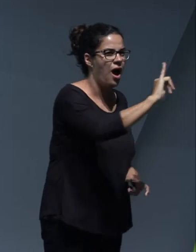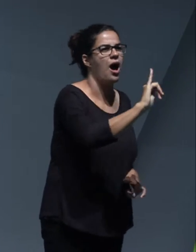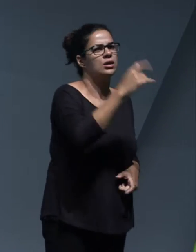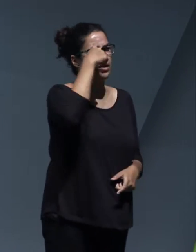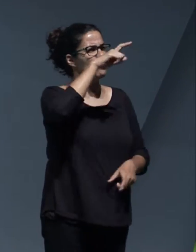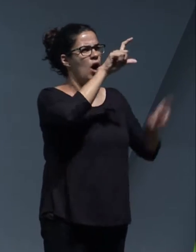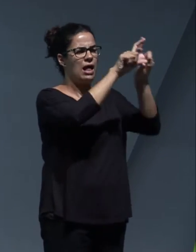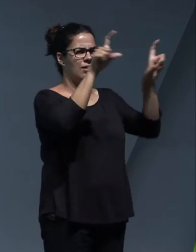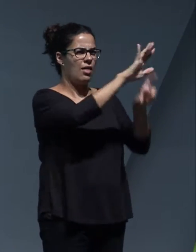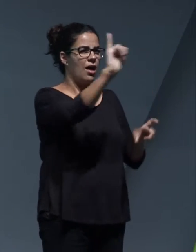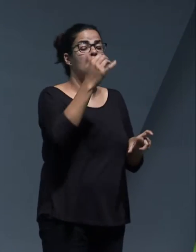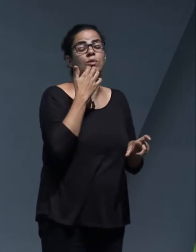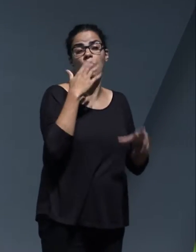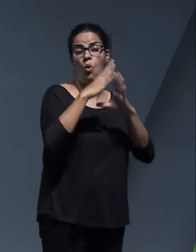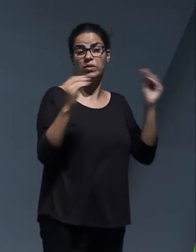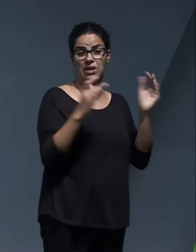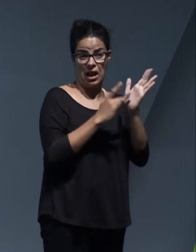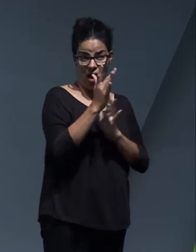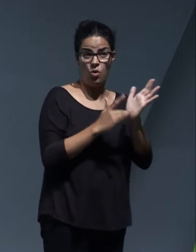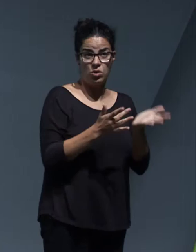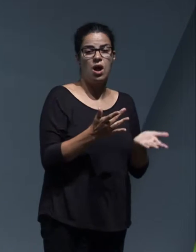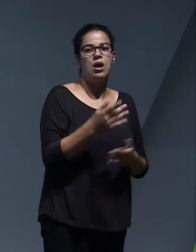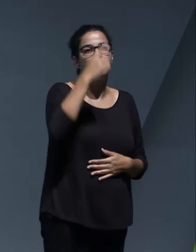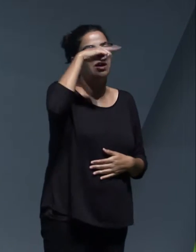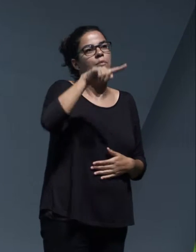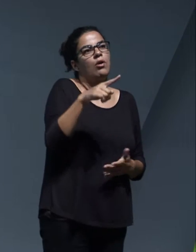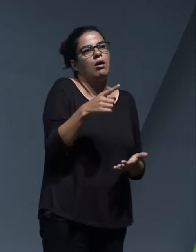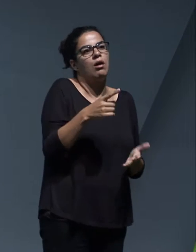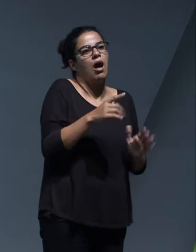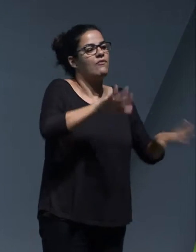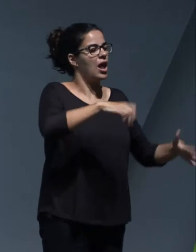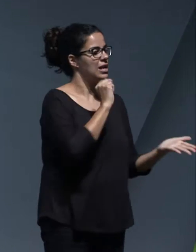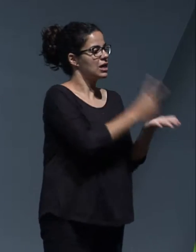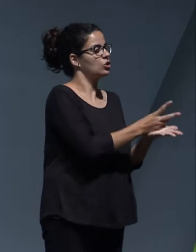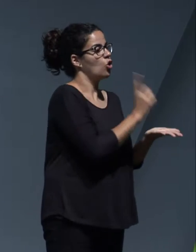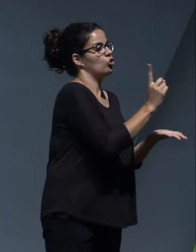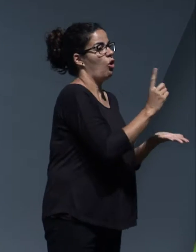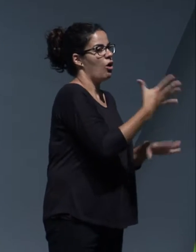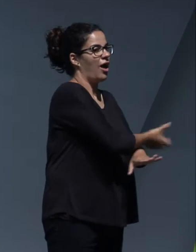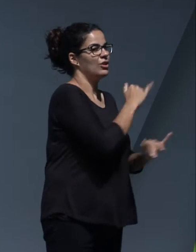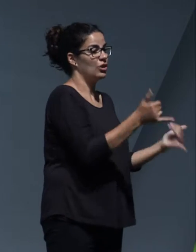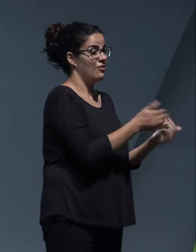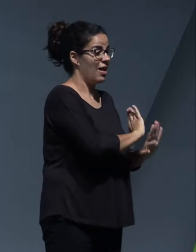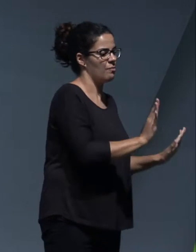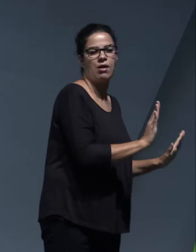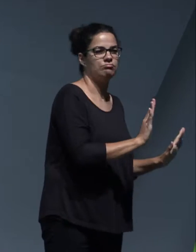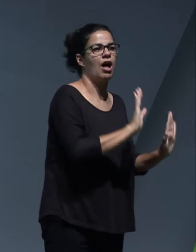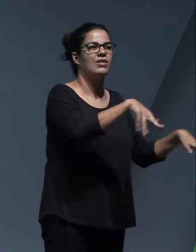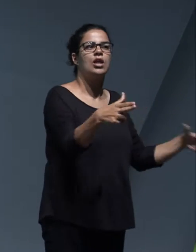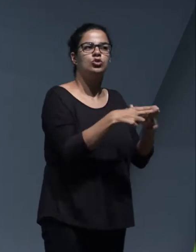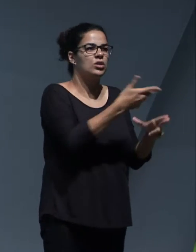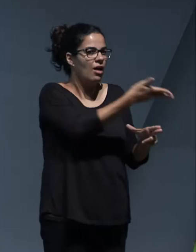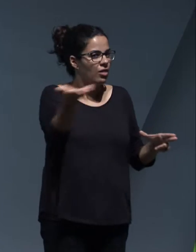como la Universidad de Laguna, donde esto no va a ser un reto del cabillo de Tenerife, sino va a ser un reto del conjunto de la sociedad